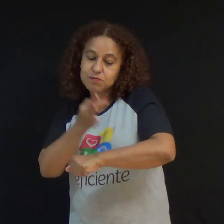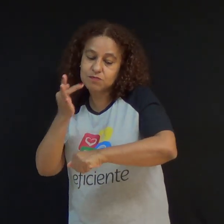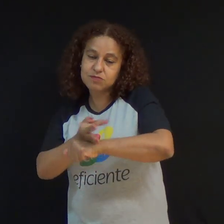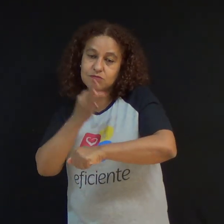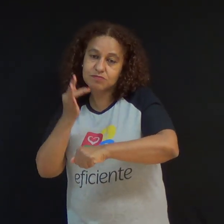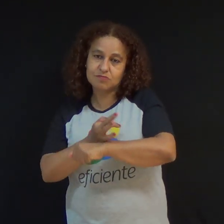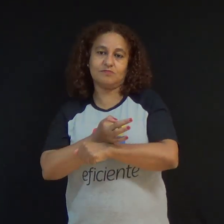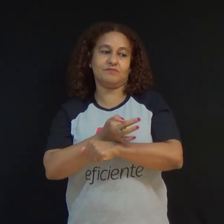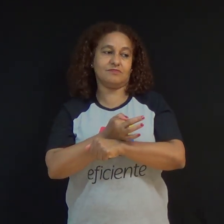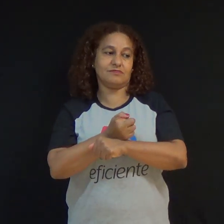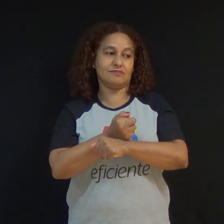Amar que carrega tolerância.